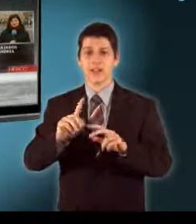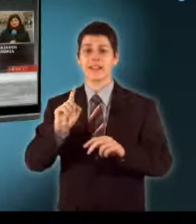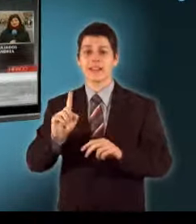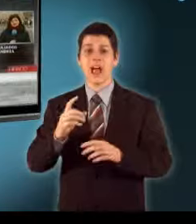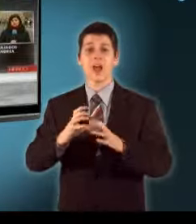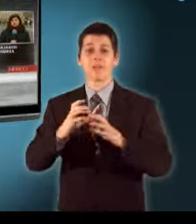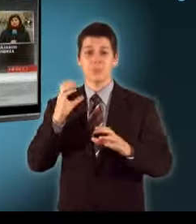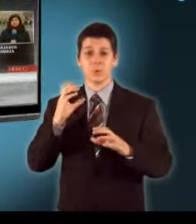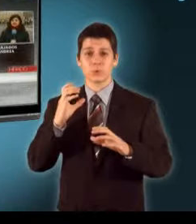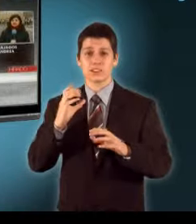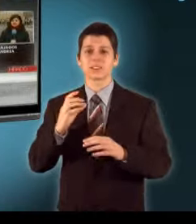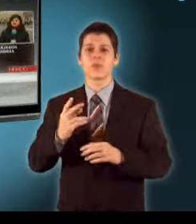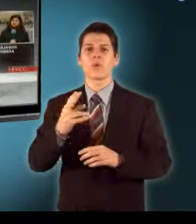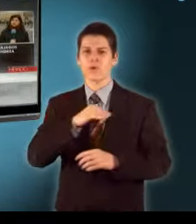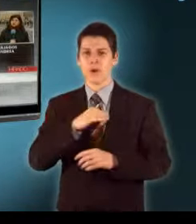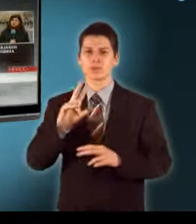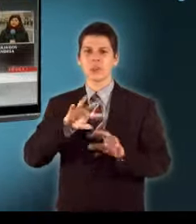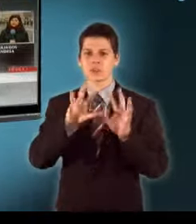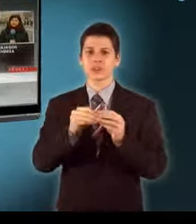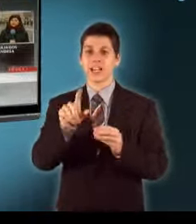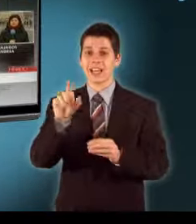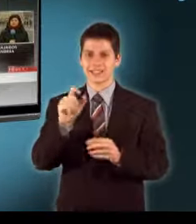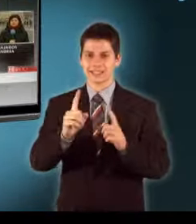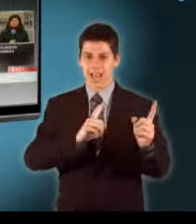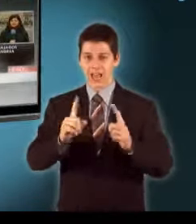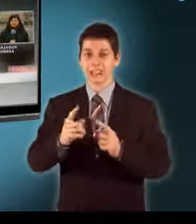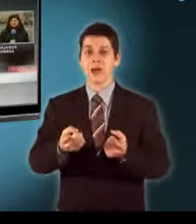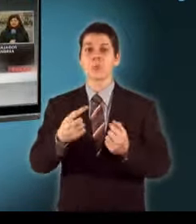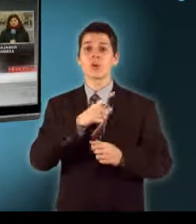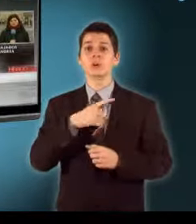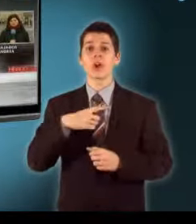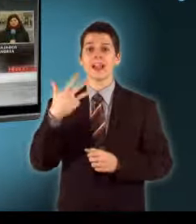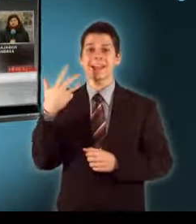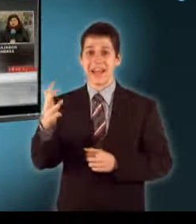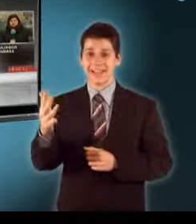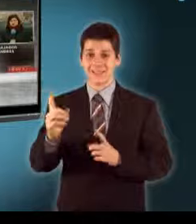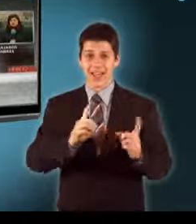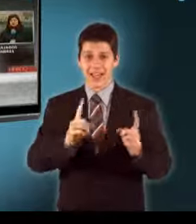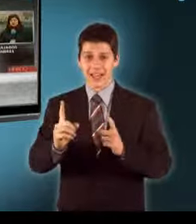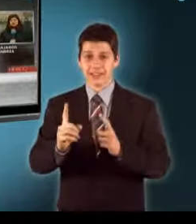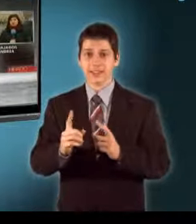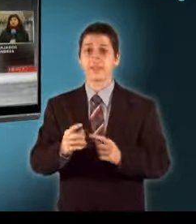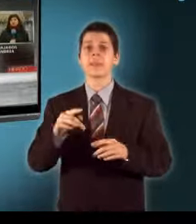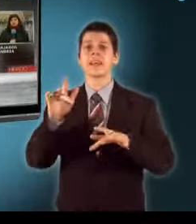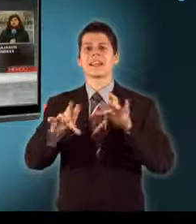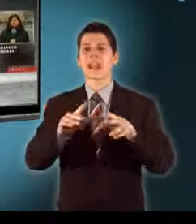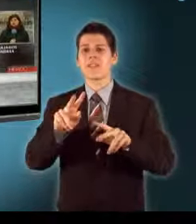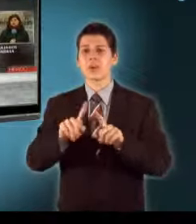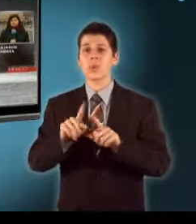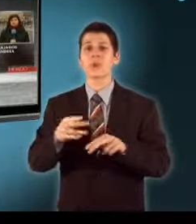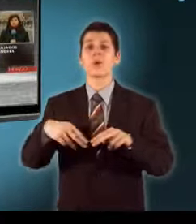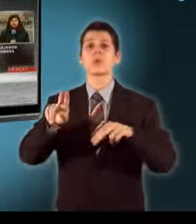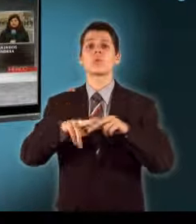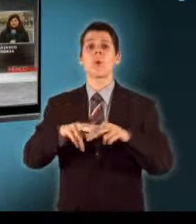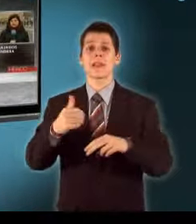A buszok közül ugye a fővárosban 200 buszvonalban Ebből 40-ben indult meg a busz közlekedés De ezek között is van olyan, ahol